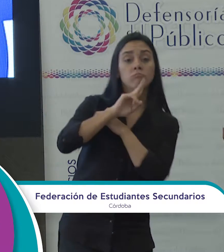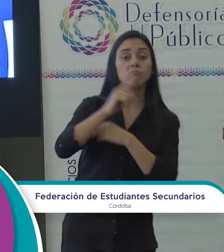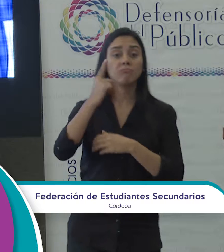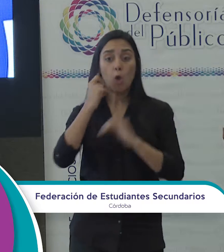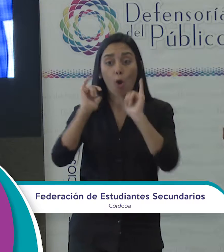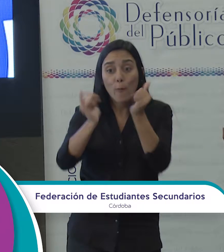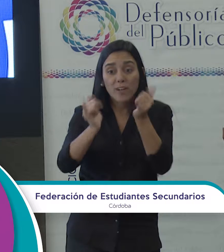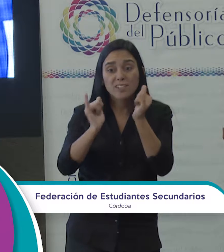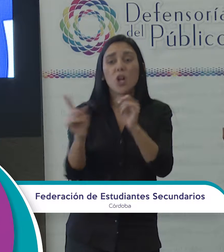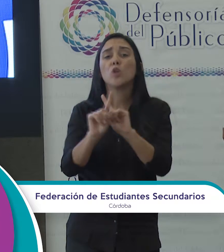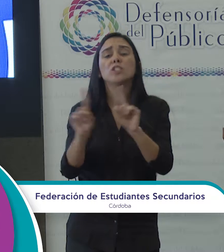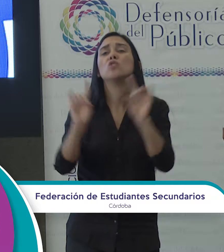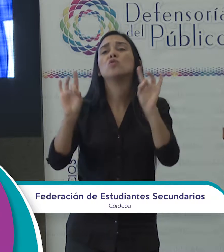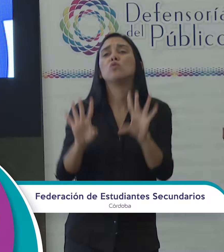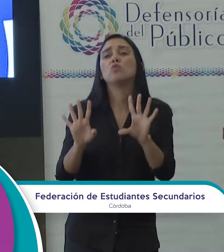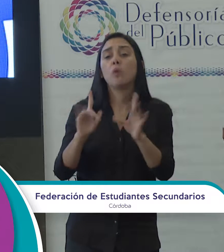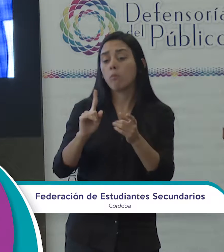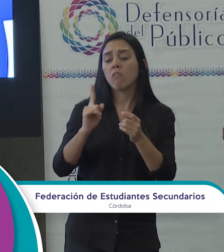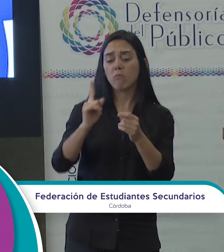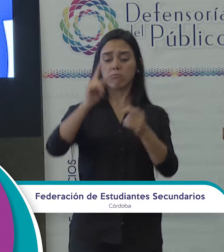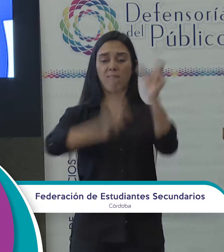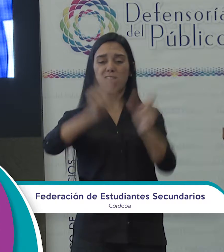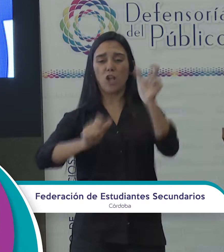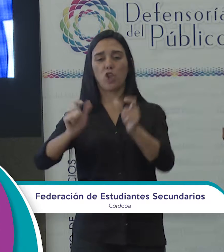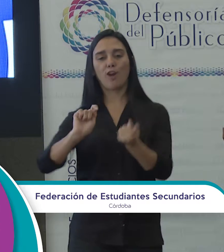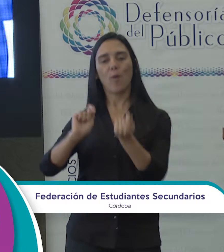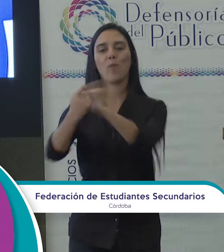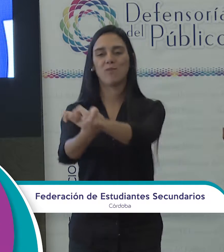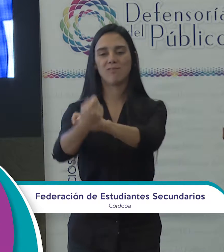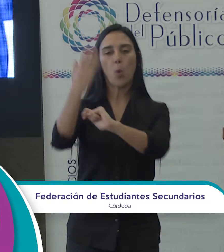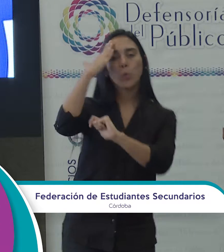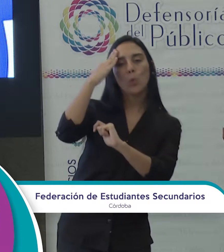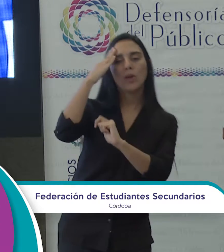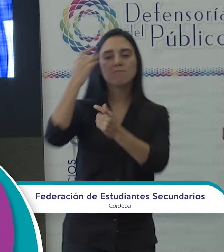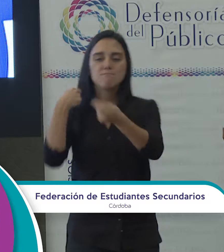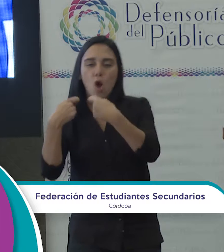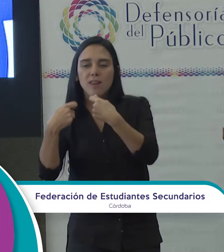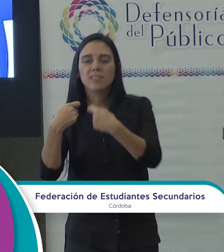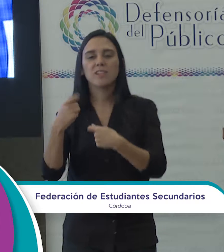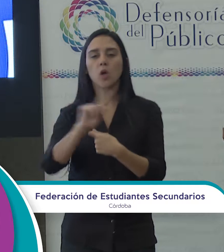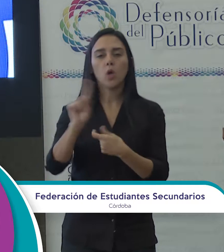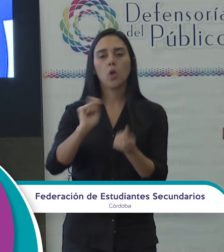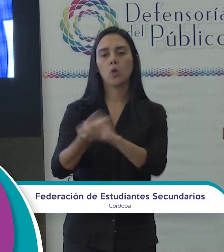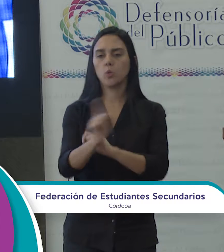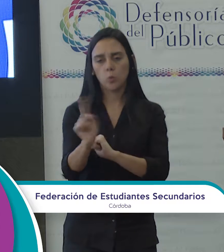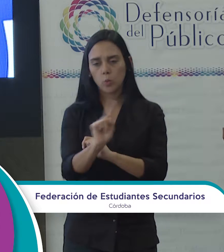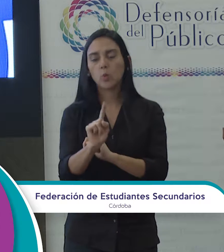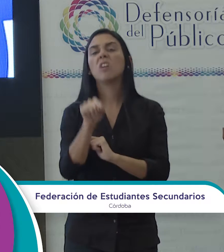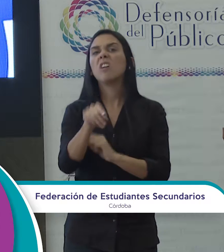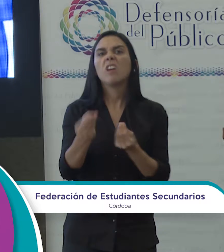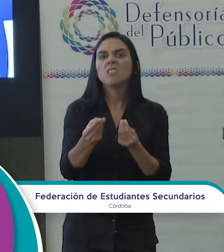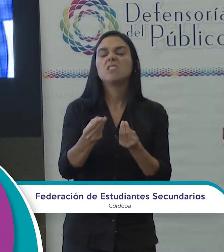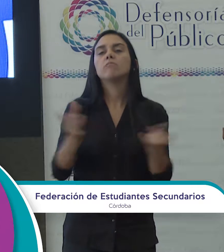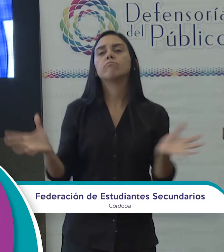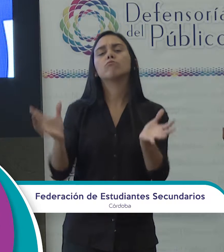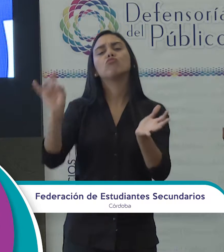seamos un factor de transformación social, cultural y político. Esto viene de la mano de un intento de criminalizar a los jóvenes, de olvidarlos hoy y